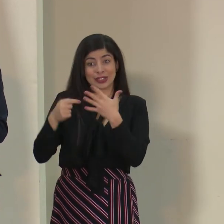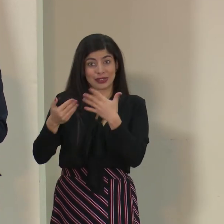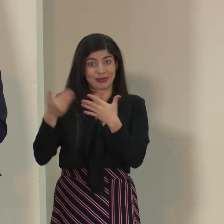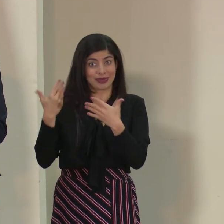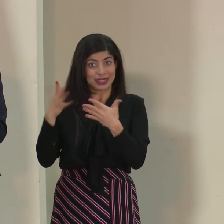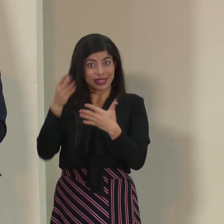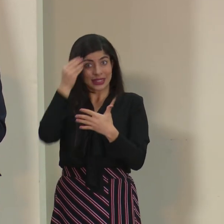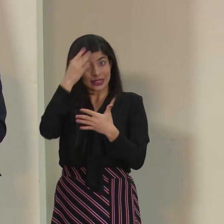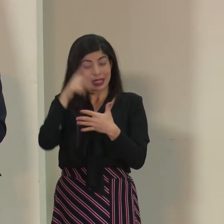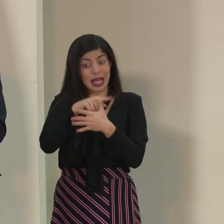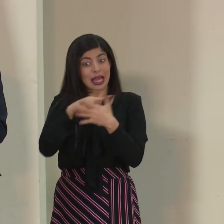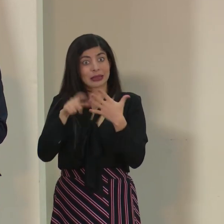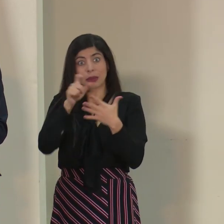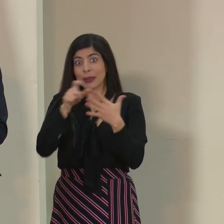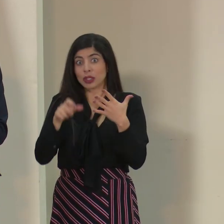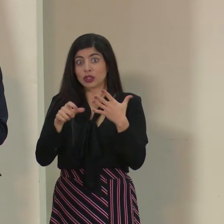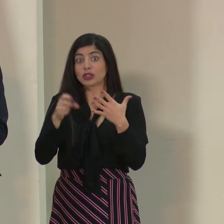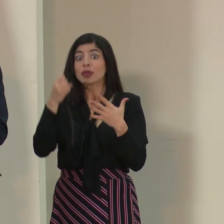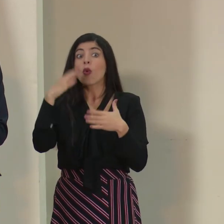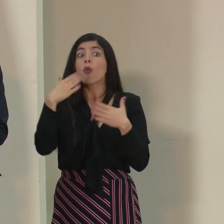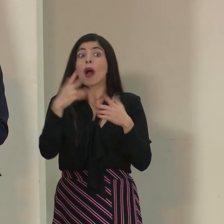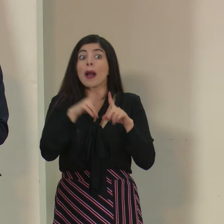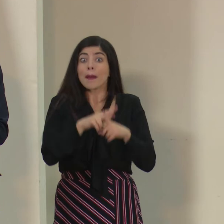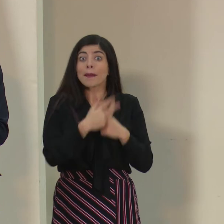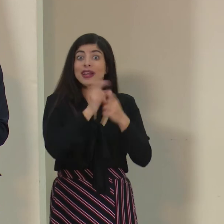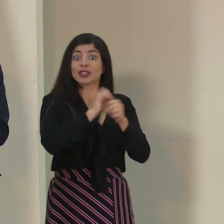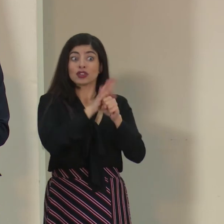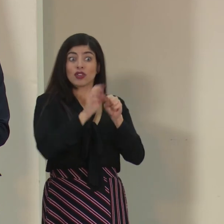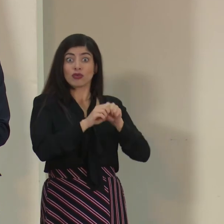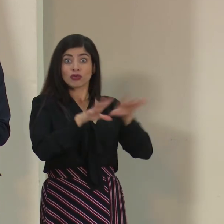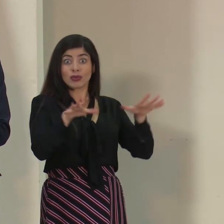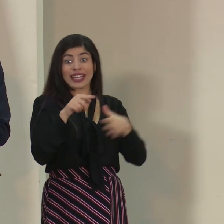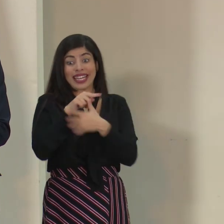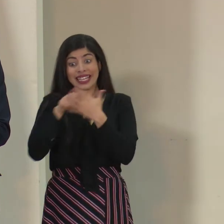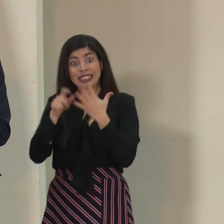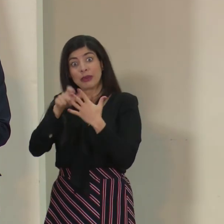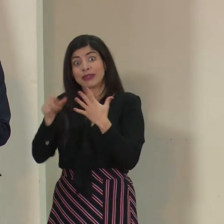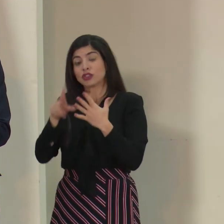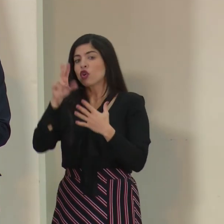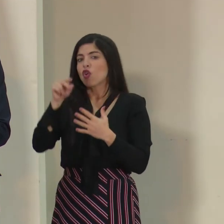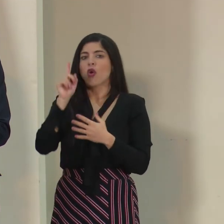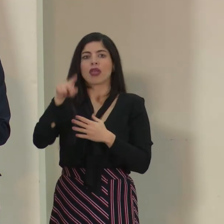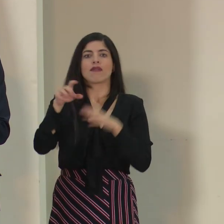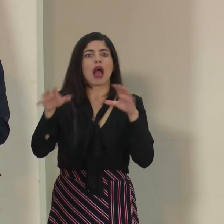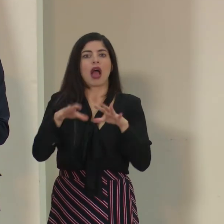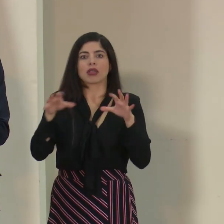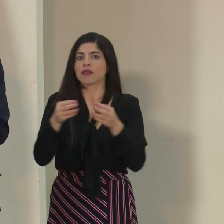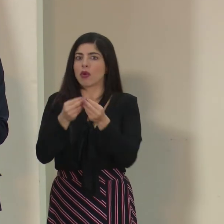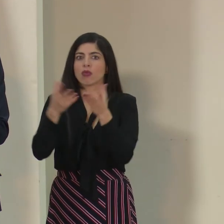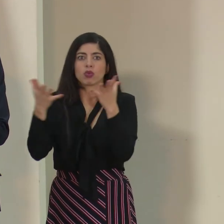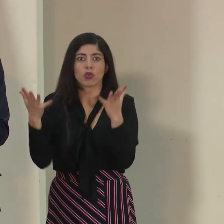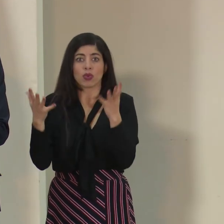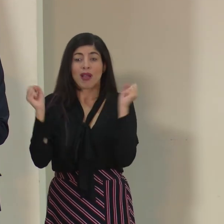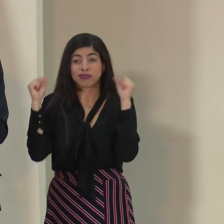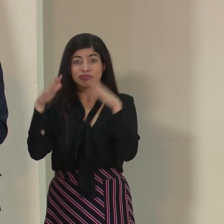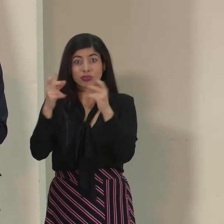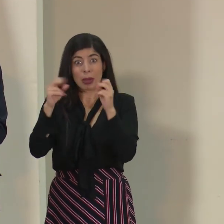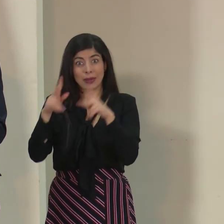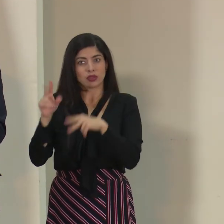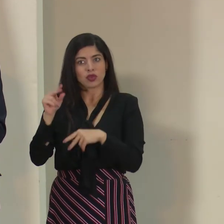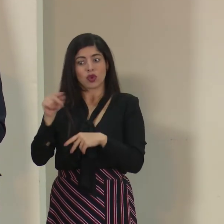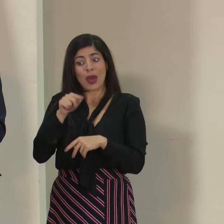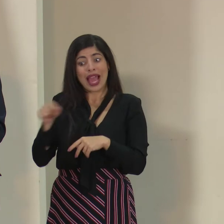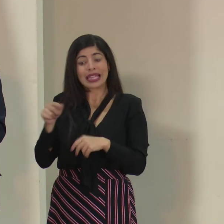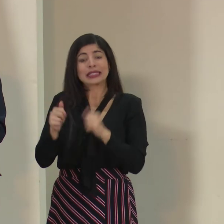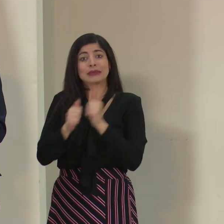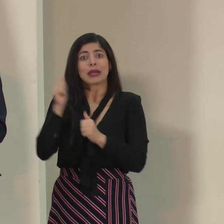no deberían ir cuando empiece a circular el virus a actividades de concentración masiva. Es mejor esas personas que se cuidan, sabemos que ellos son